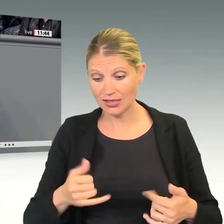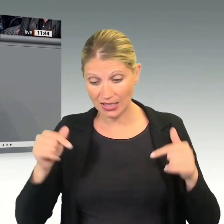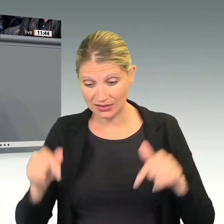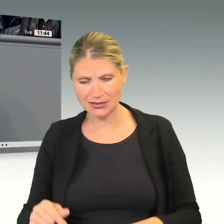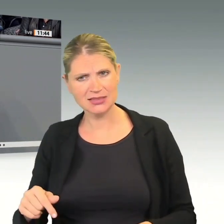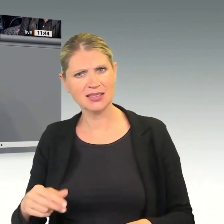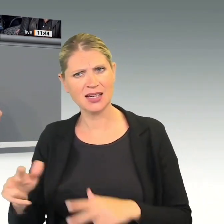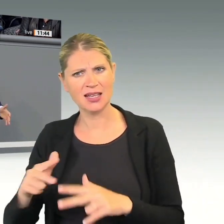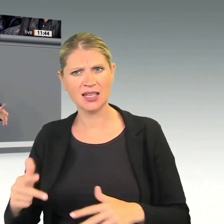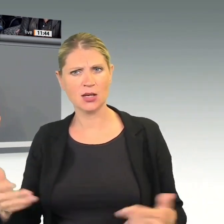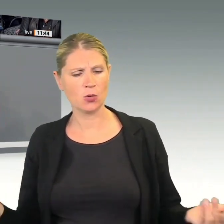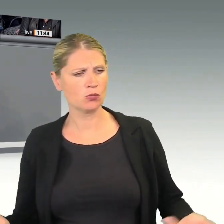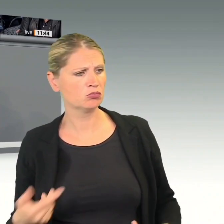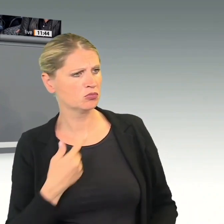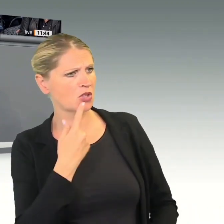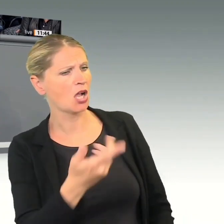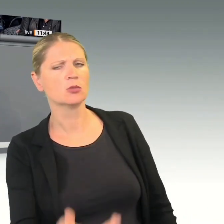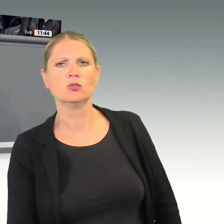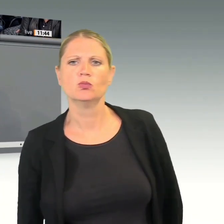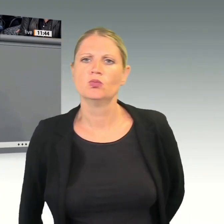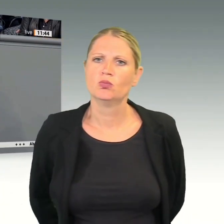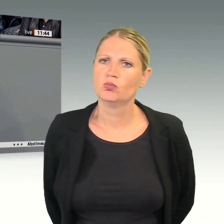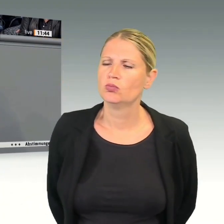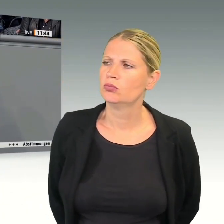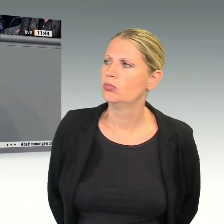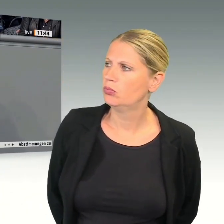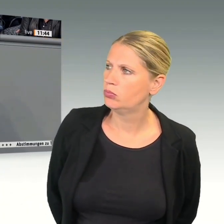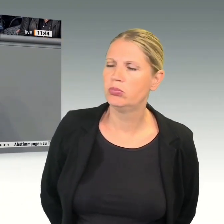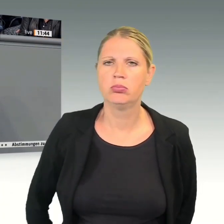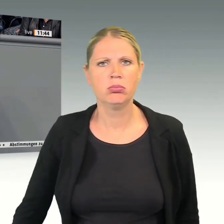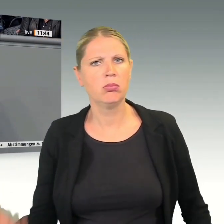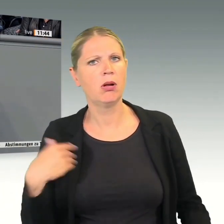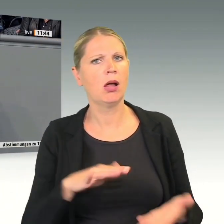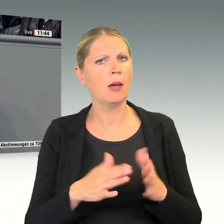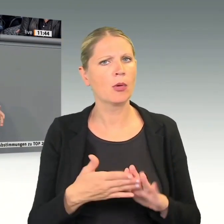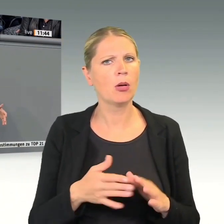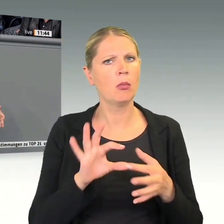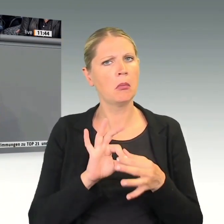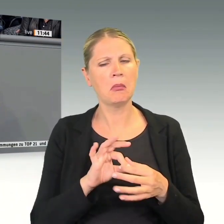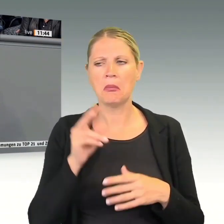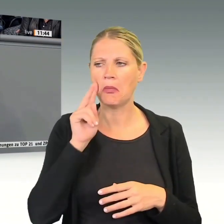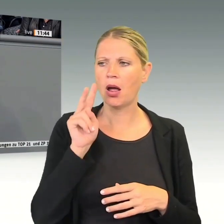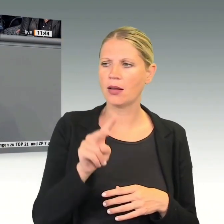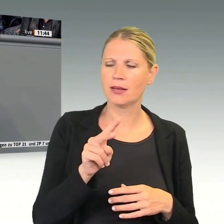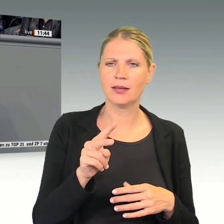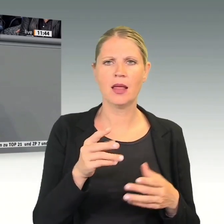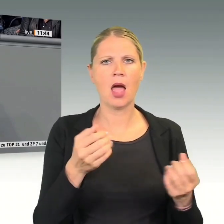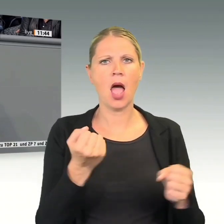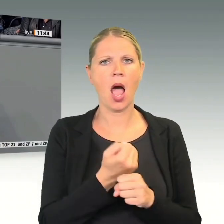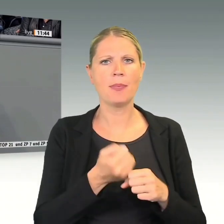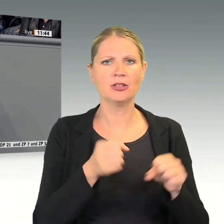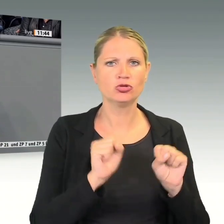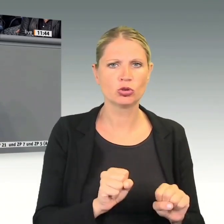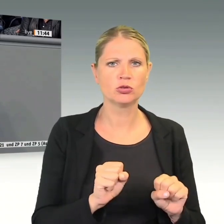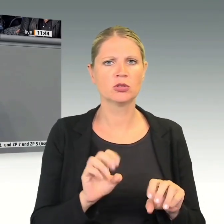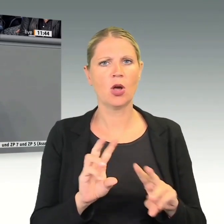festhalten, dass wir uns hoffentlich alle einig sind, dass das verhandelte Abkommen mit Blick auf Handel, Arbeitsschutz und Umweltschutzstandards große